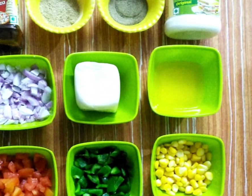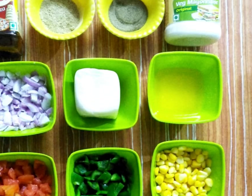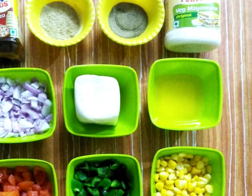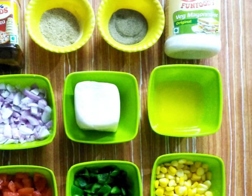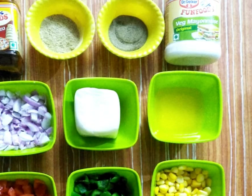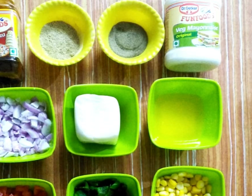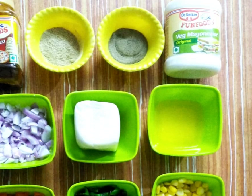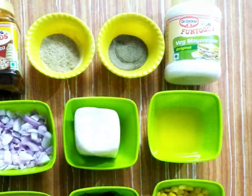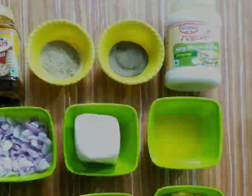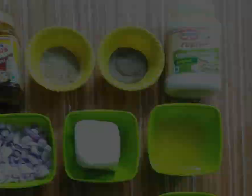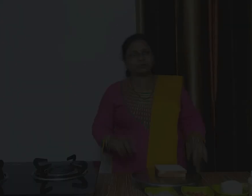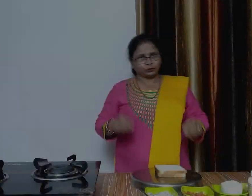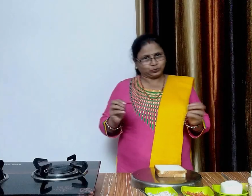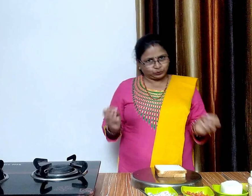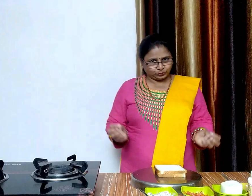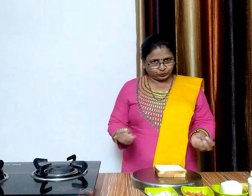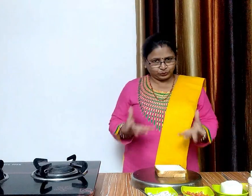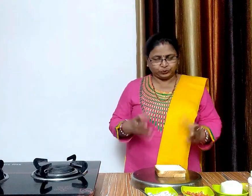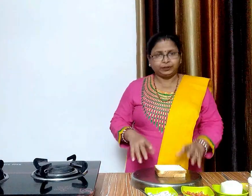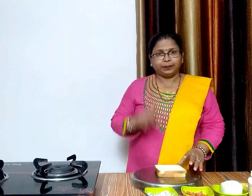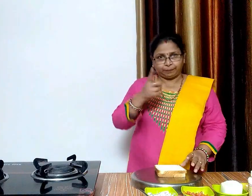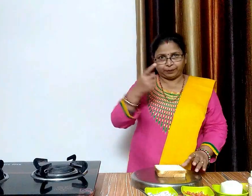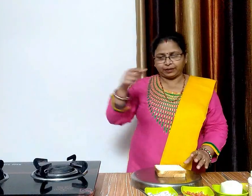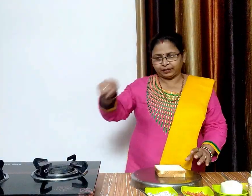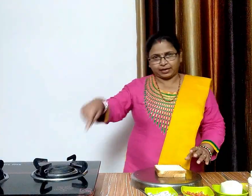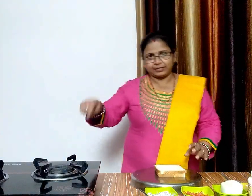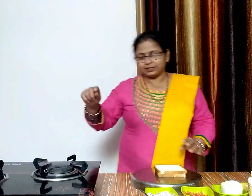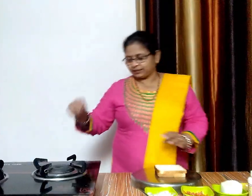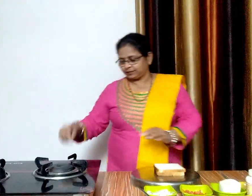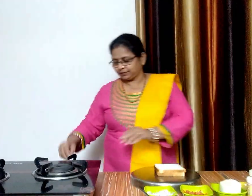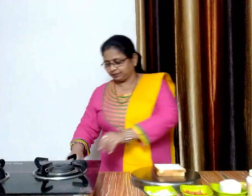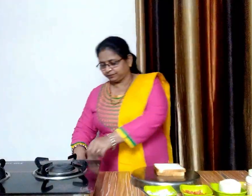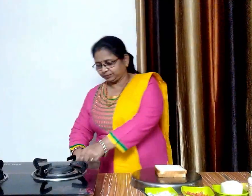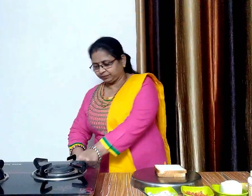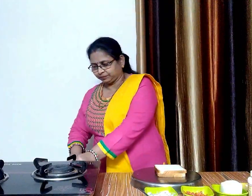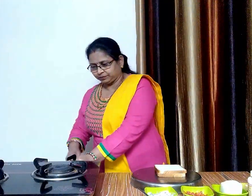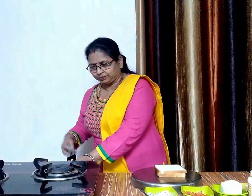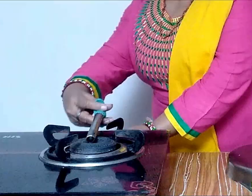आज ये बनाना शुरू करते हैं सबसे पहले एक पैन गरम करेंगे